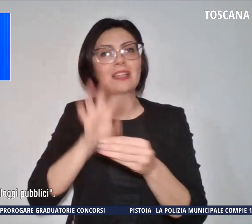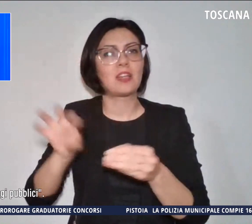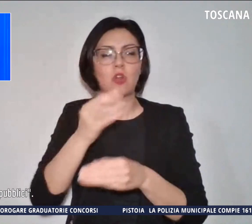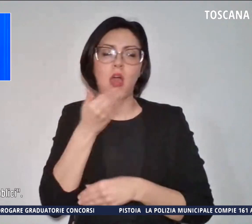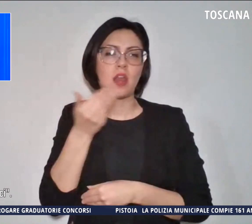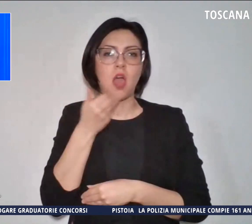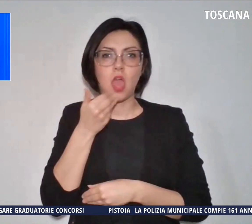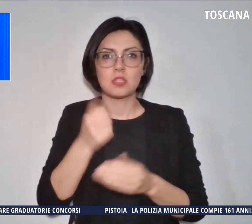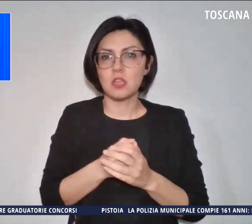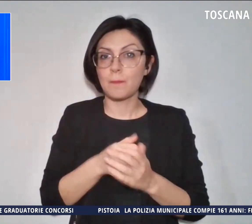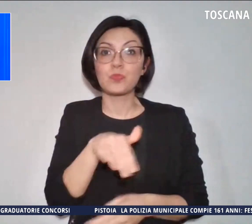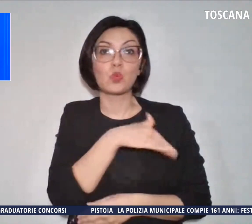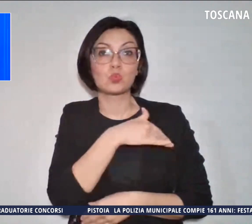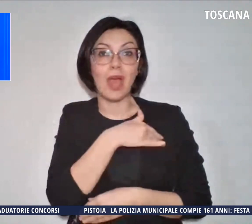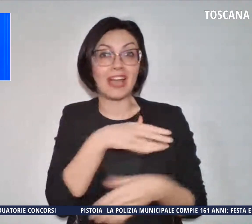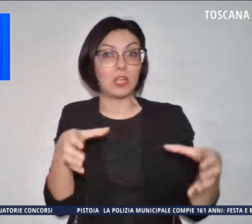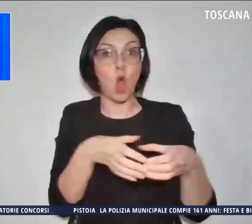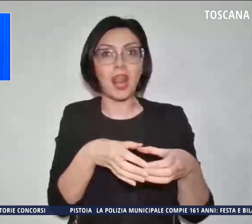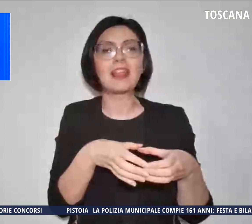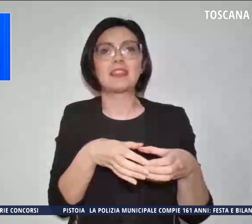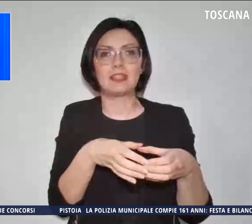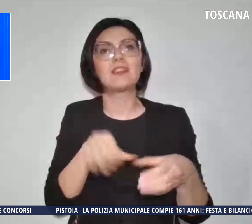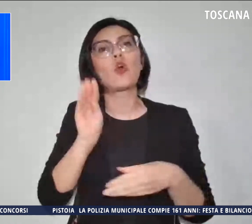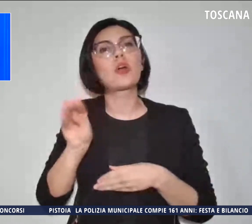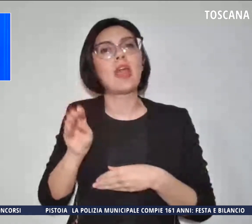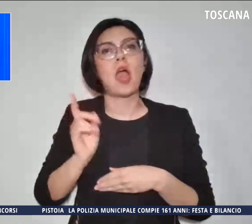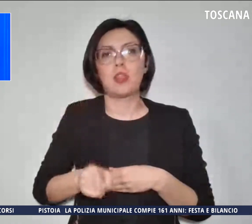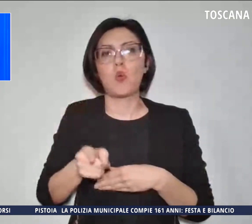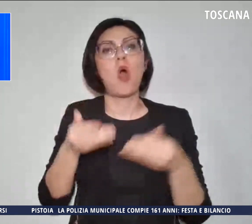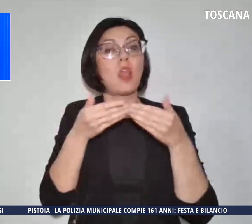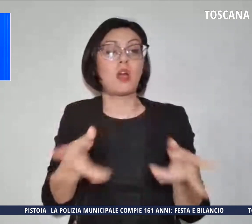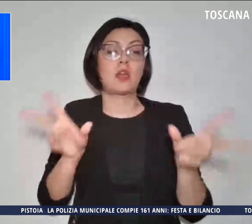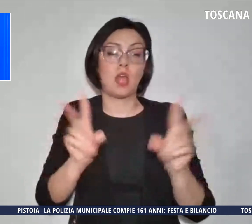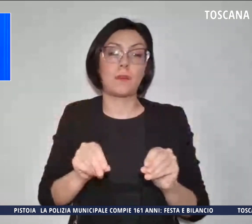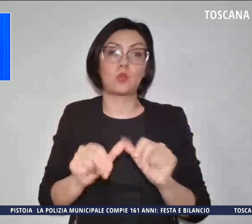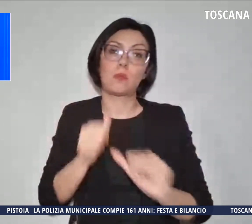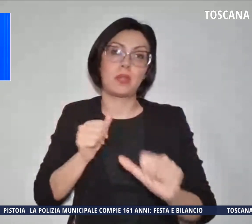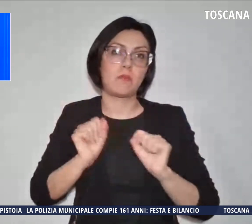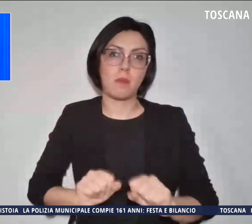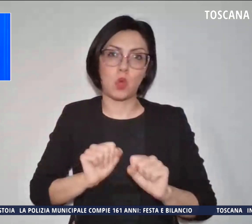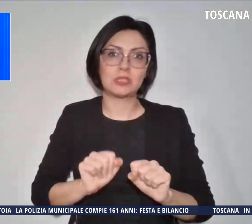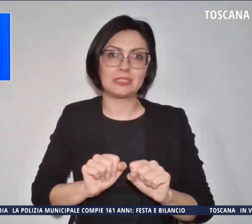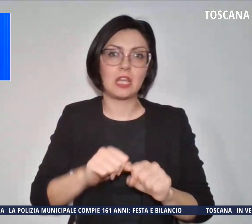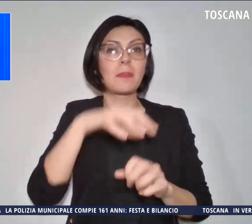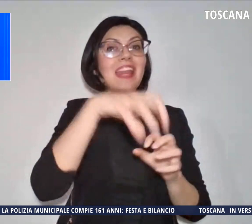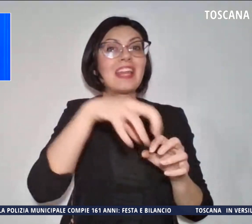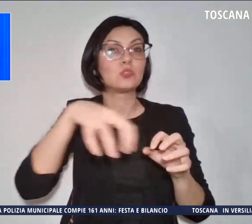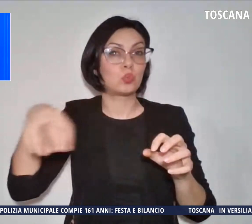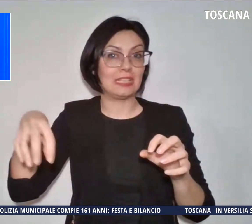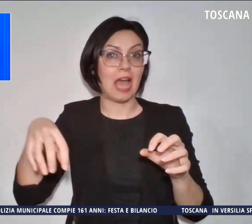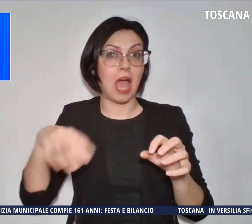del collettivo chiedono la riapertura al più presto degli studentati in ristrutturazione,